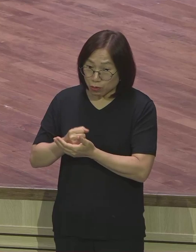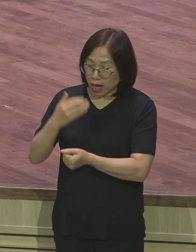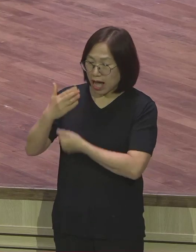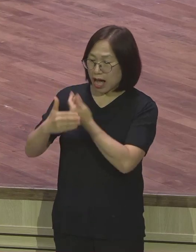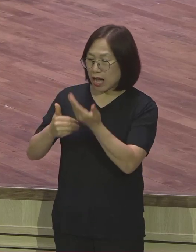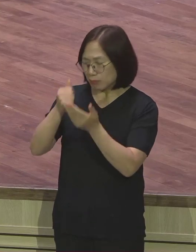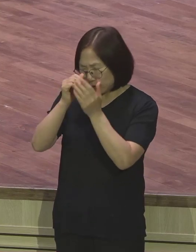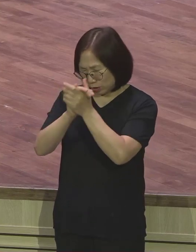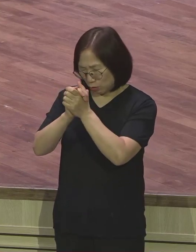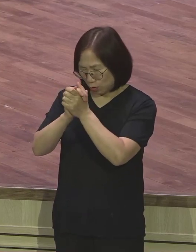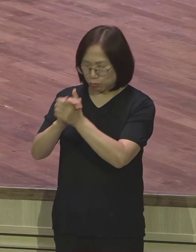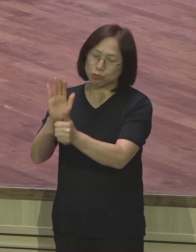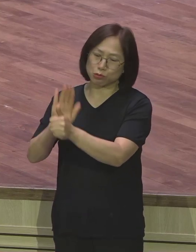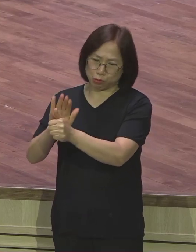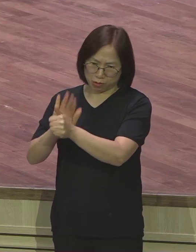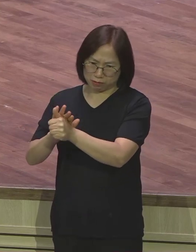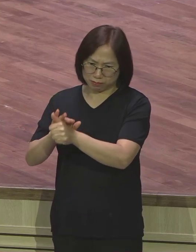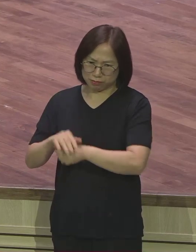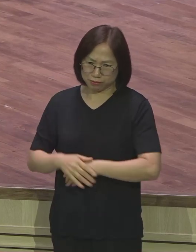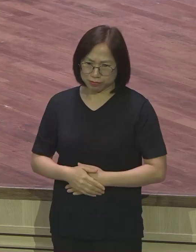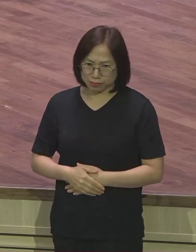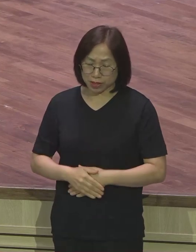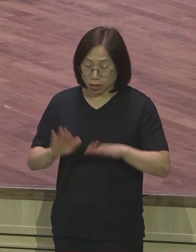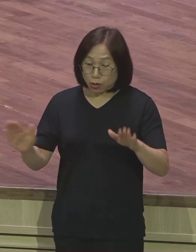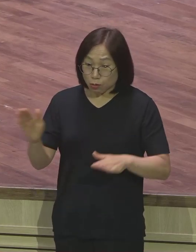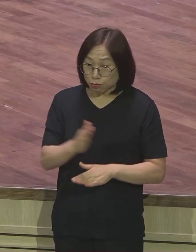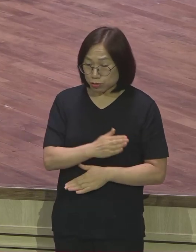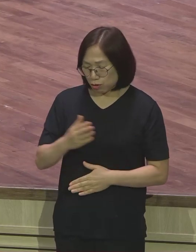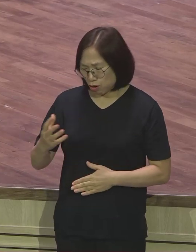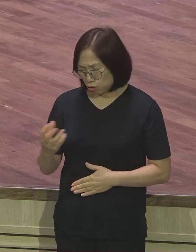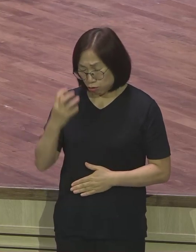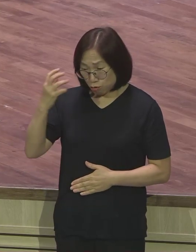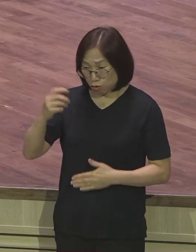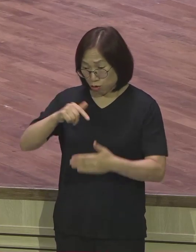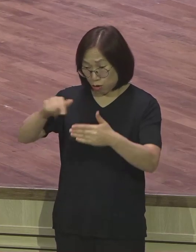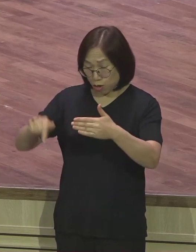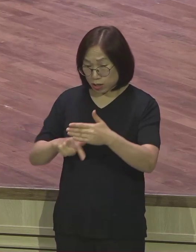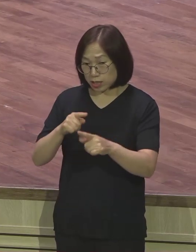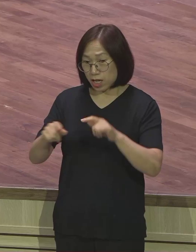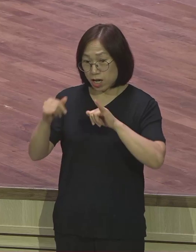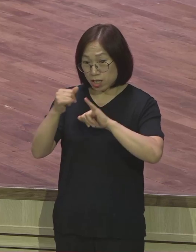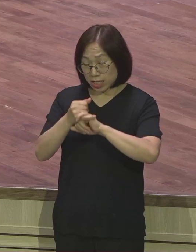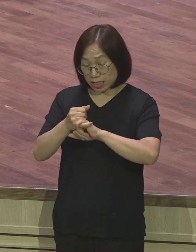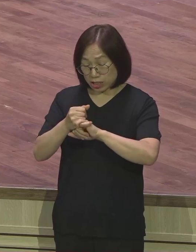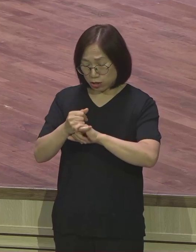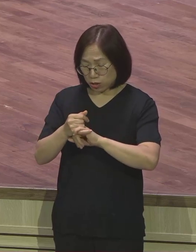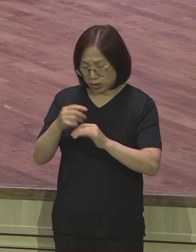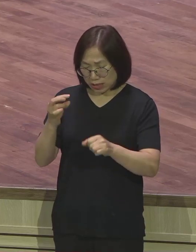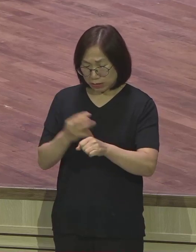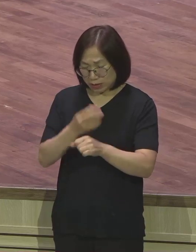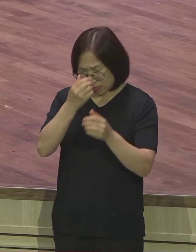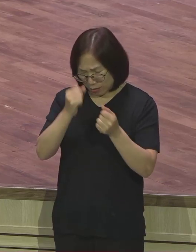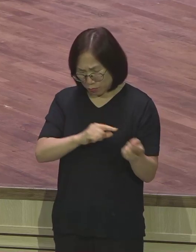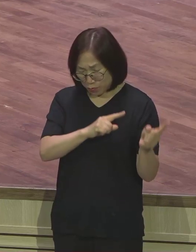것입니다 오늘부터 성령 안에서 언약적 24를 회복하는 축복의 밤이 되시기를